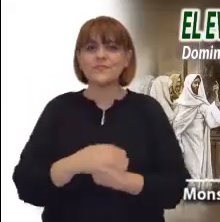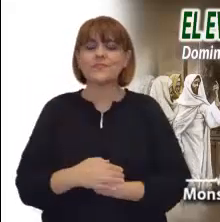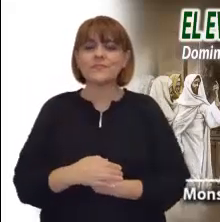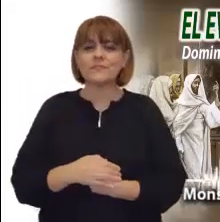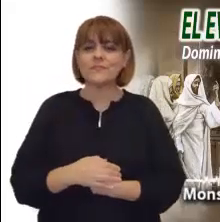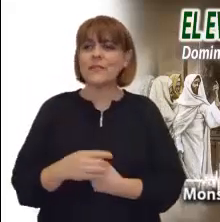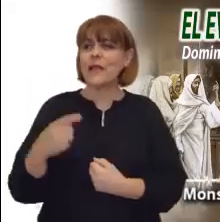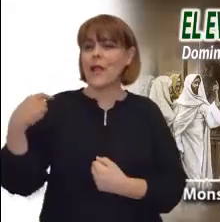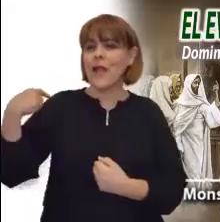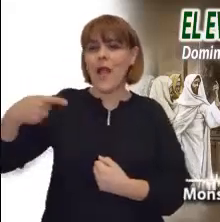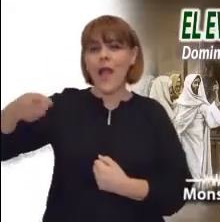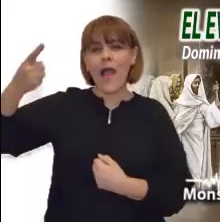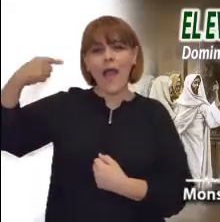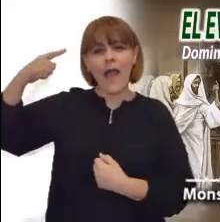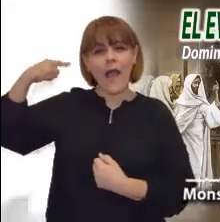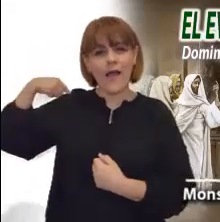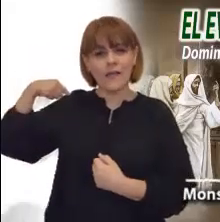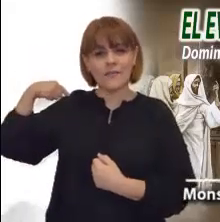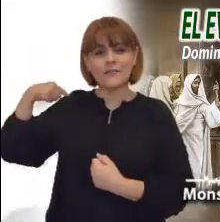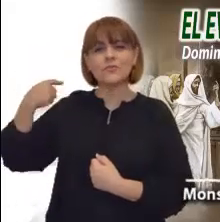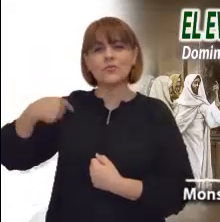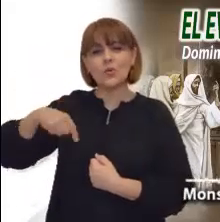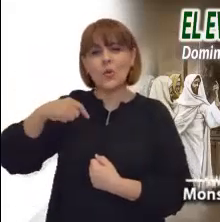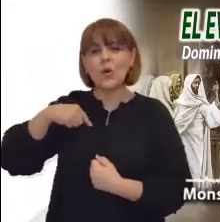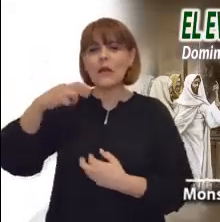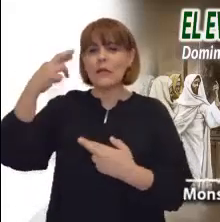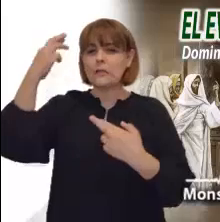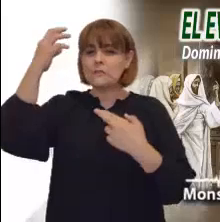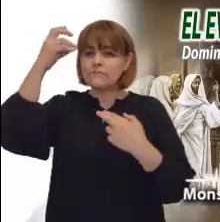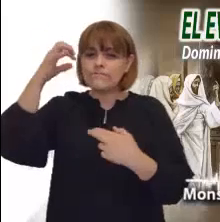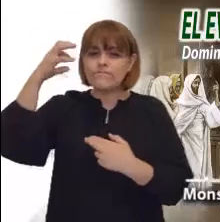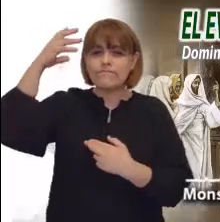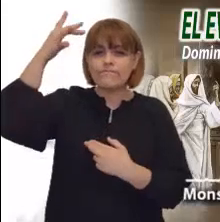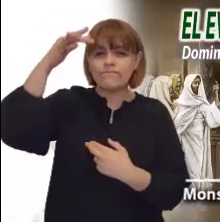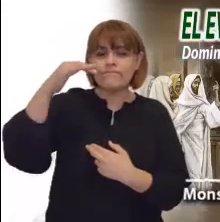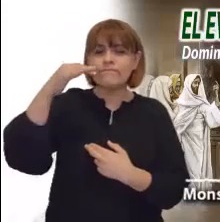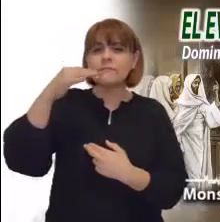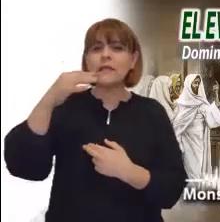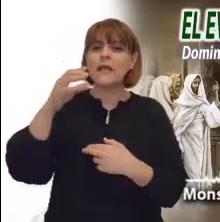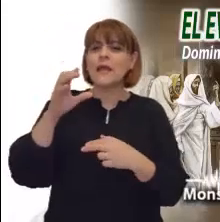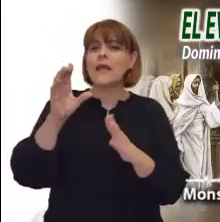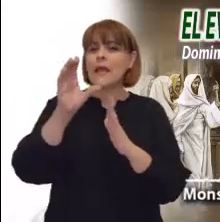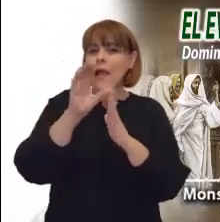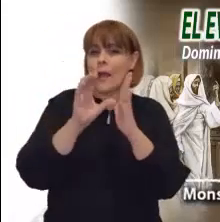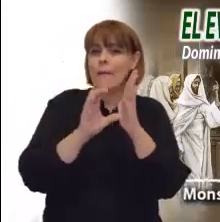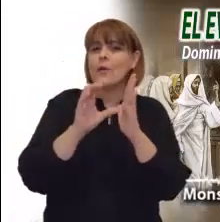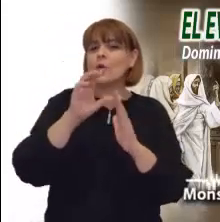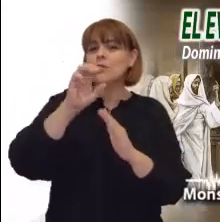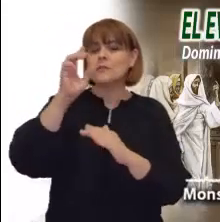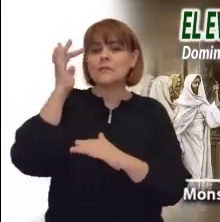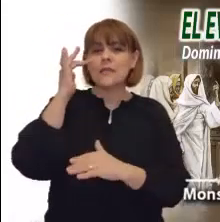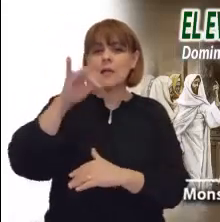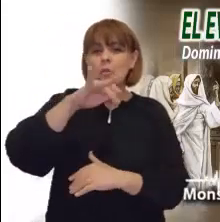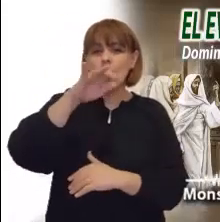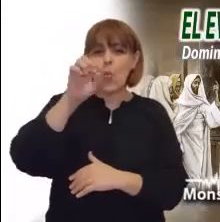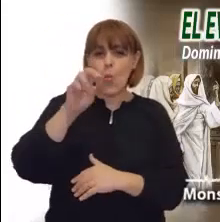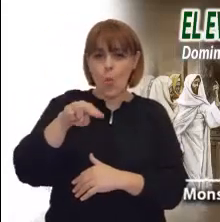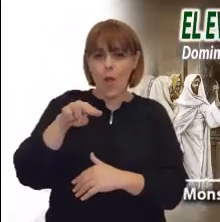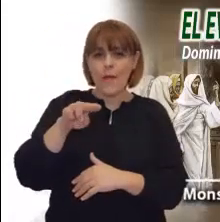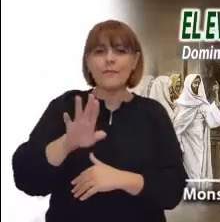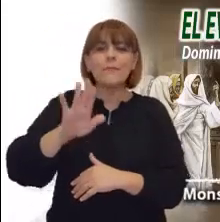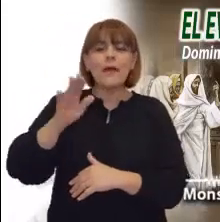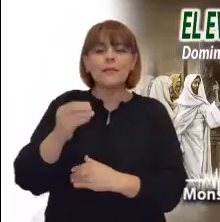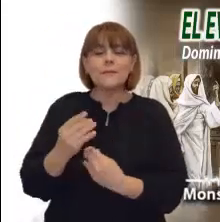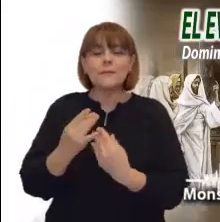al hombre. En el fondo, Cristo ofrece un criterio y hace un cuestionamiento tanto en